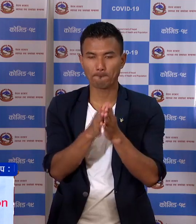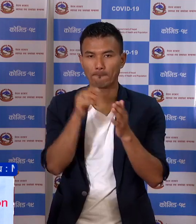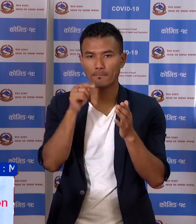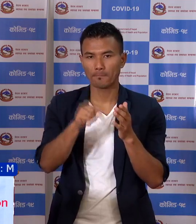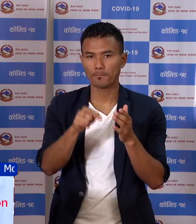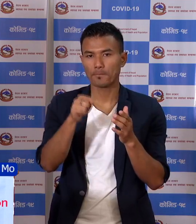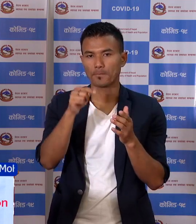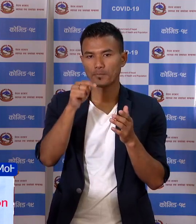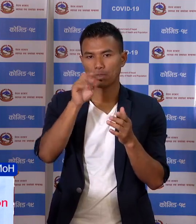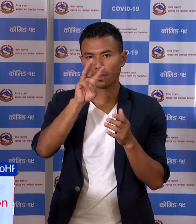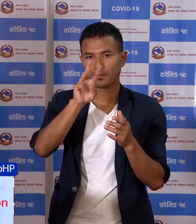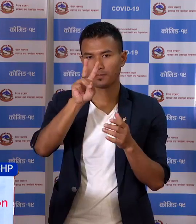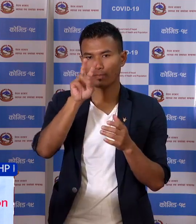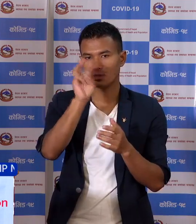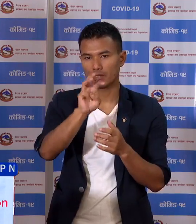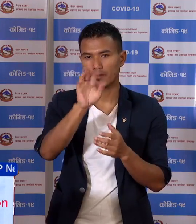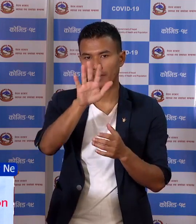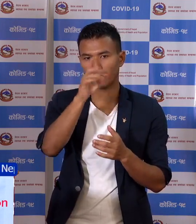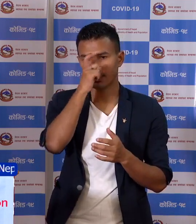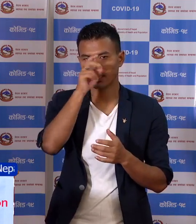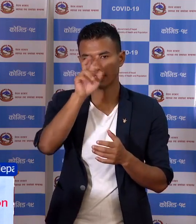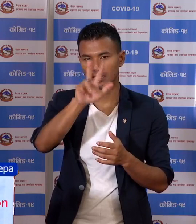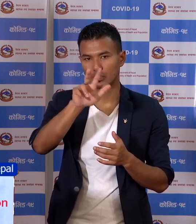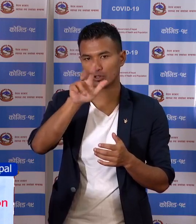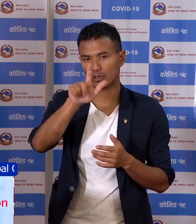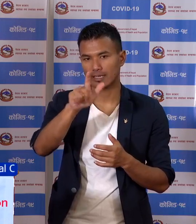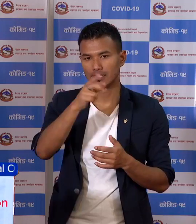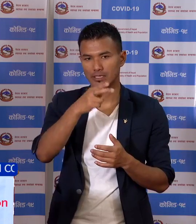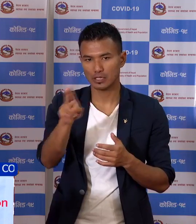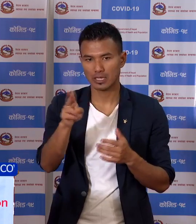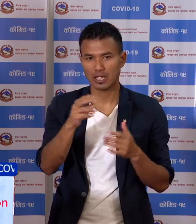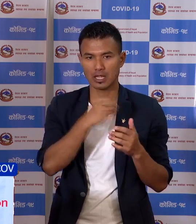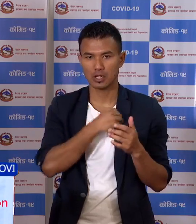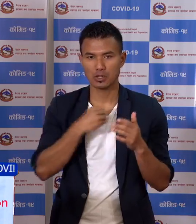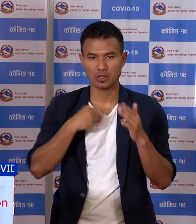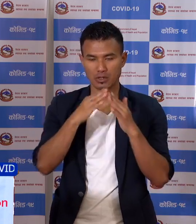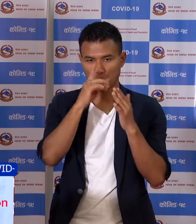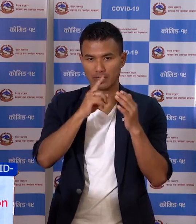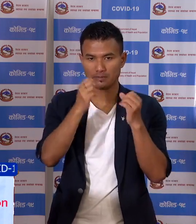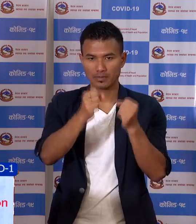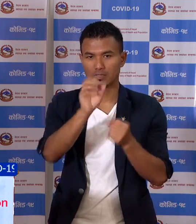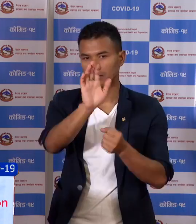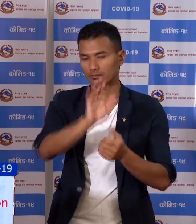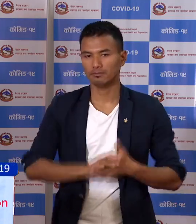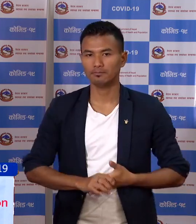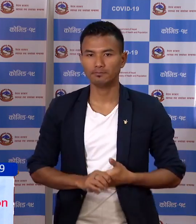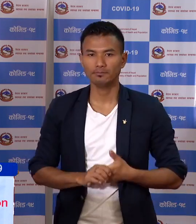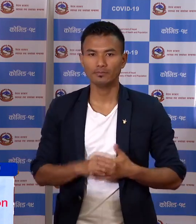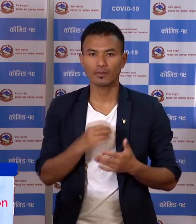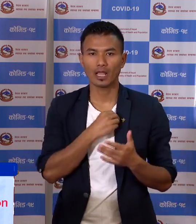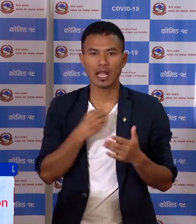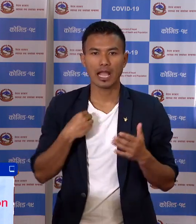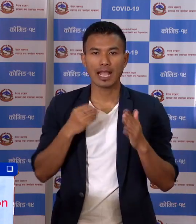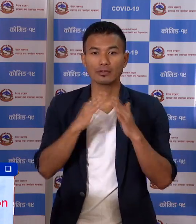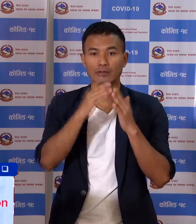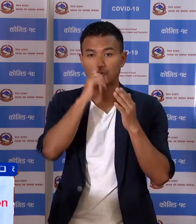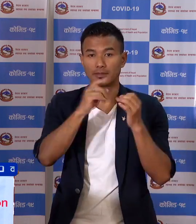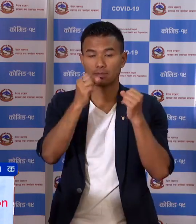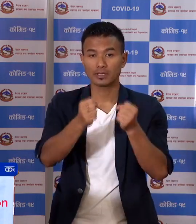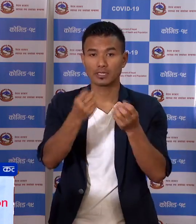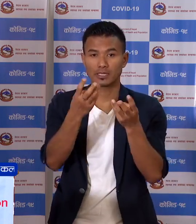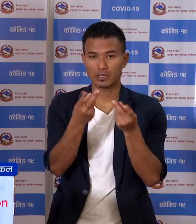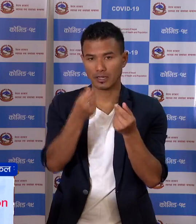आजा कूल 3257 जाना क्वारेंटाइन मां रहनु भएको छाओ, आइसुलेसन मां रहेका